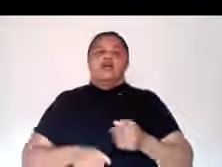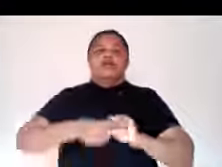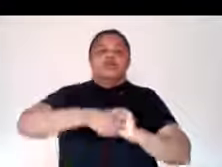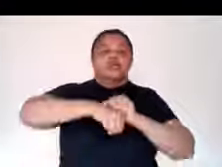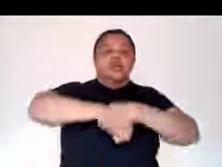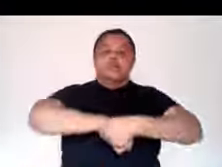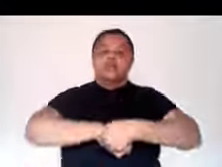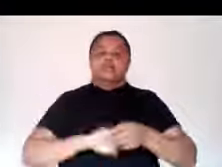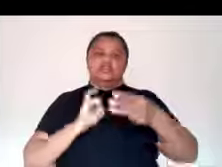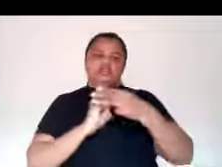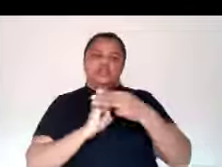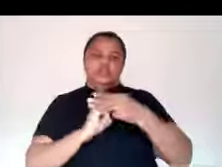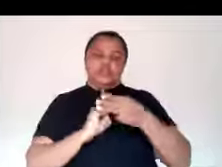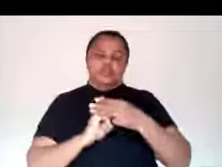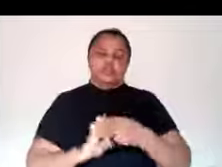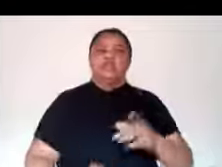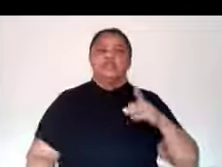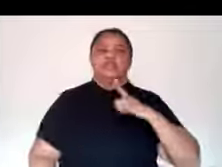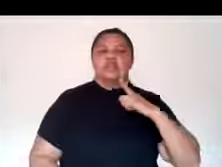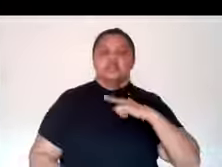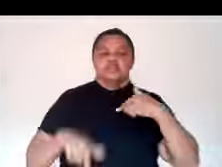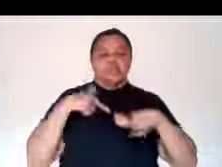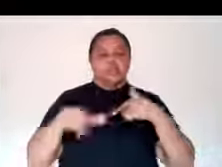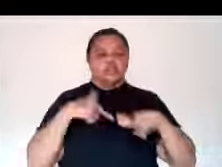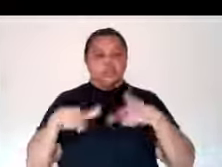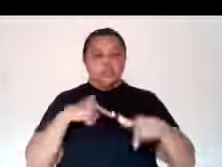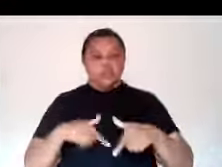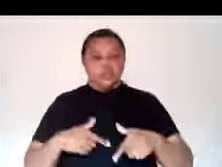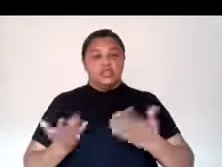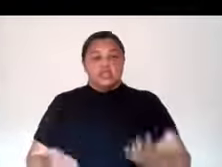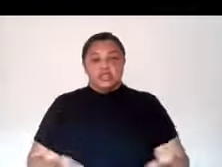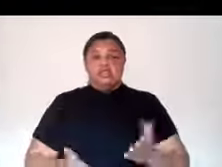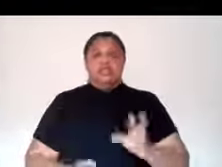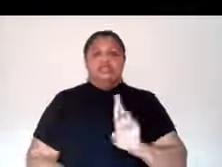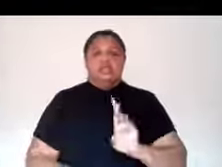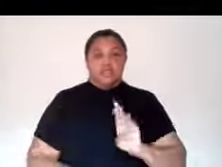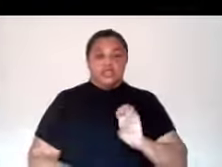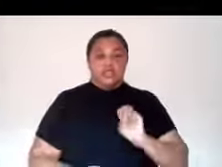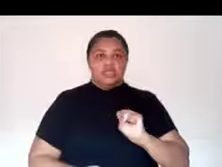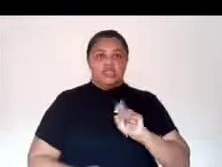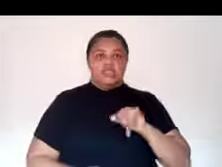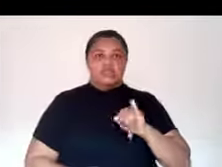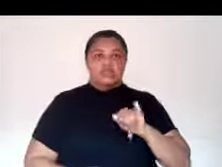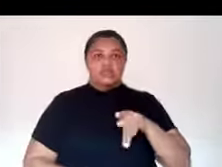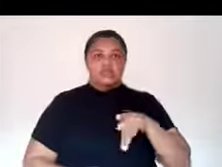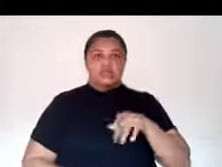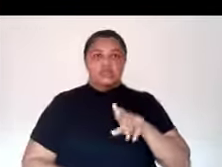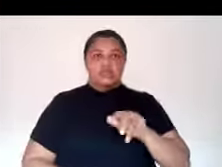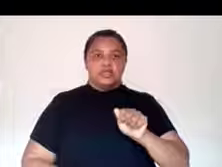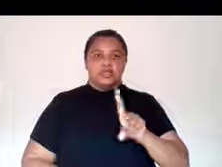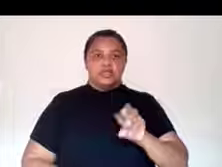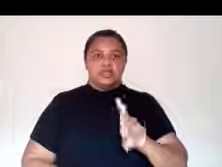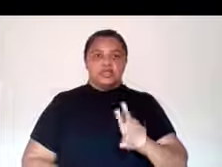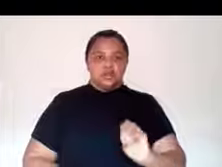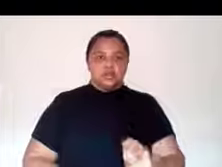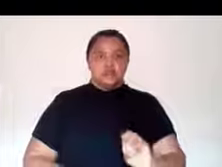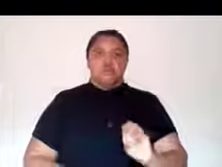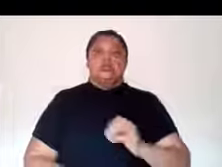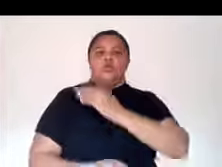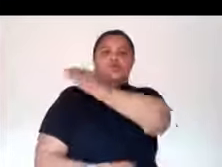Estou aqui com a galera do MAKERS MA, no Casarão Tec, na qual estamos trabalhando na construção de respiradores e mecânico pulmonar,